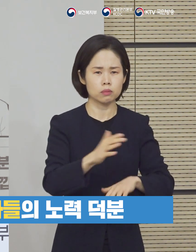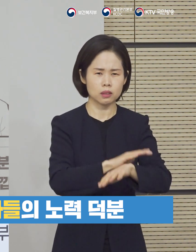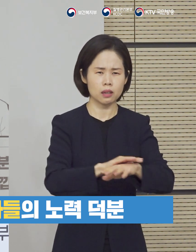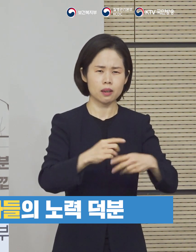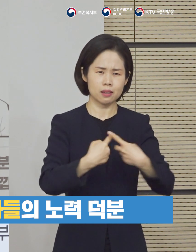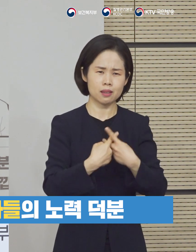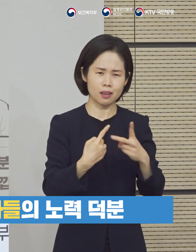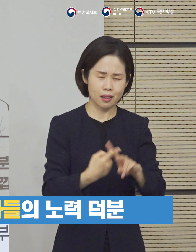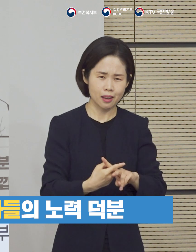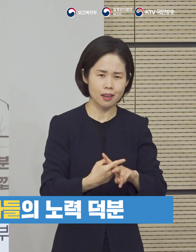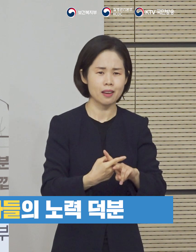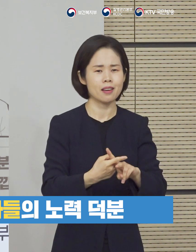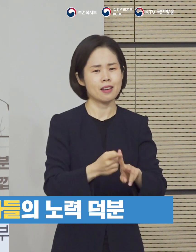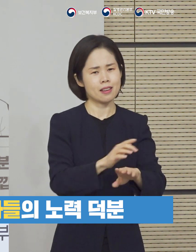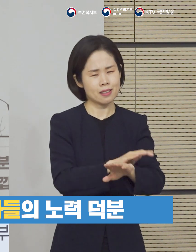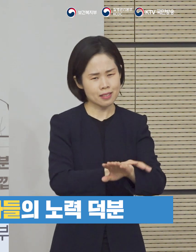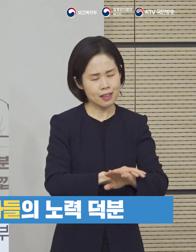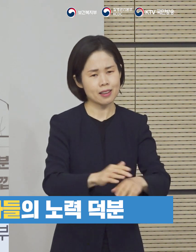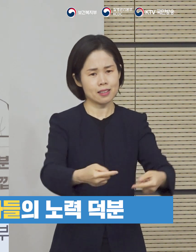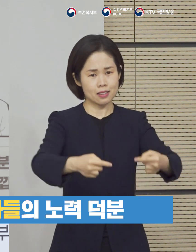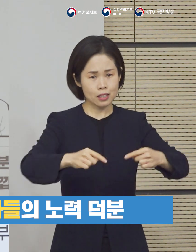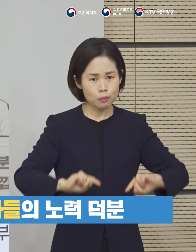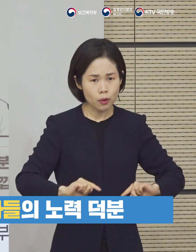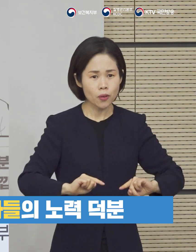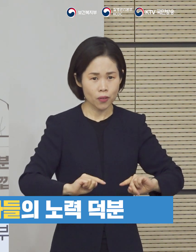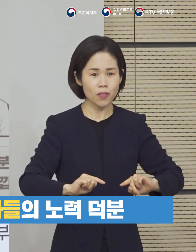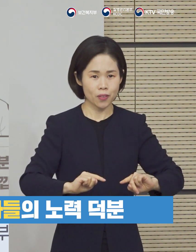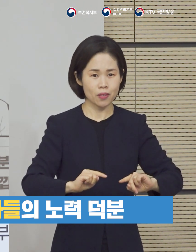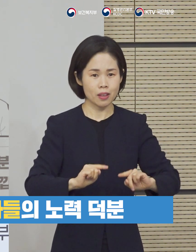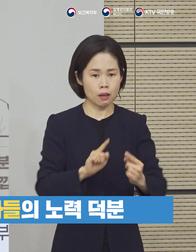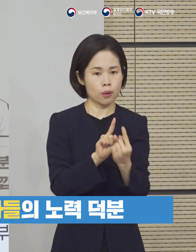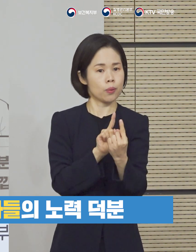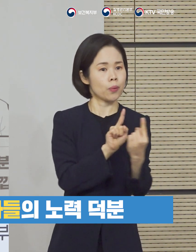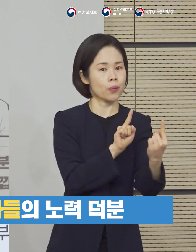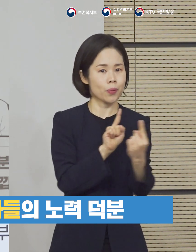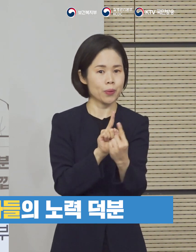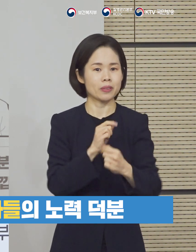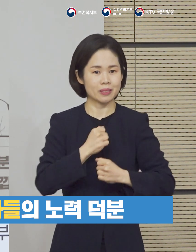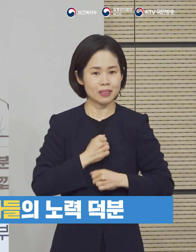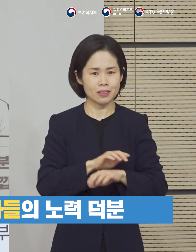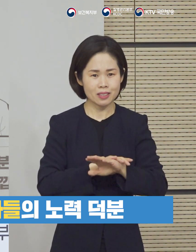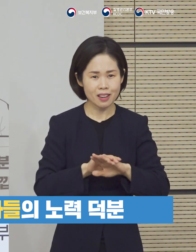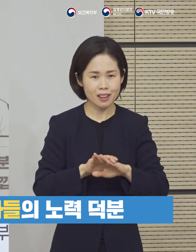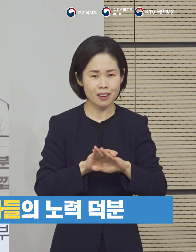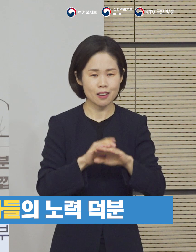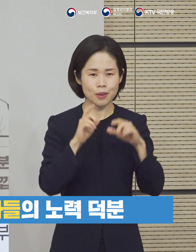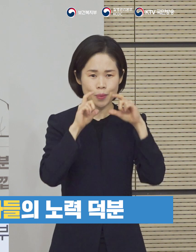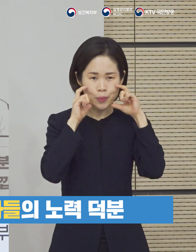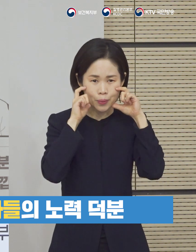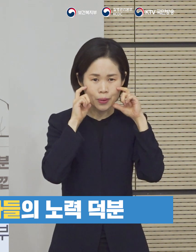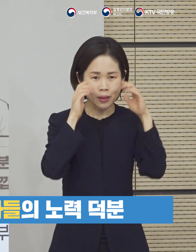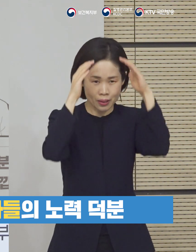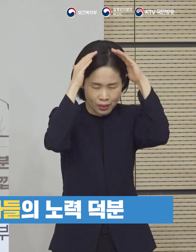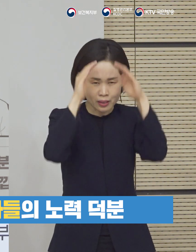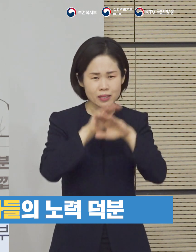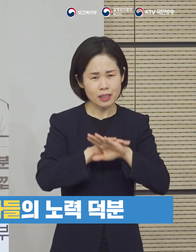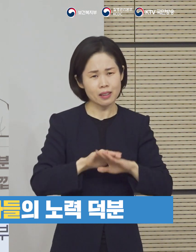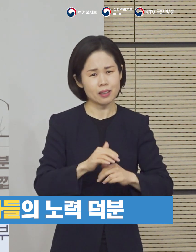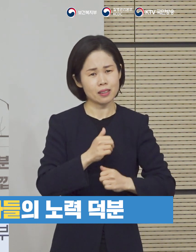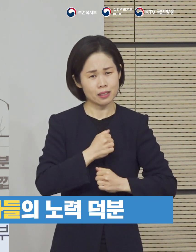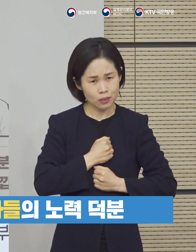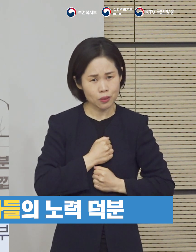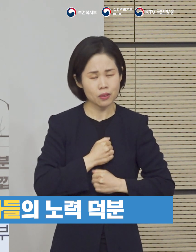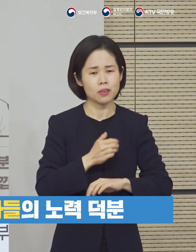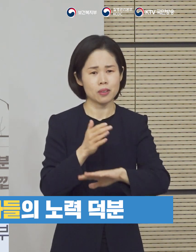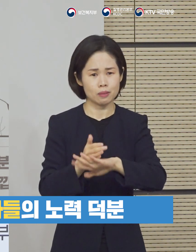이해와 참여 그리고 힘을 보태주신 것이 근본적인 원인이었고